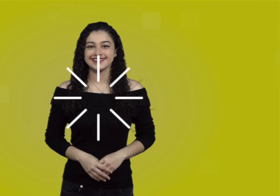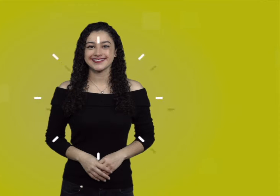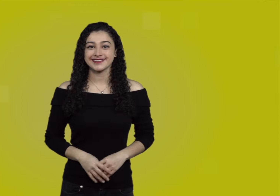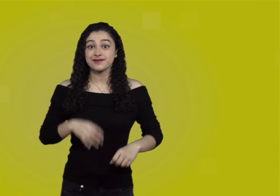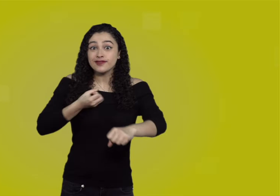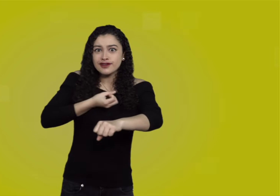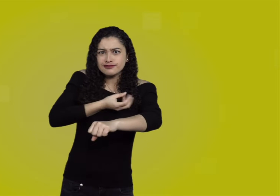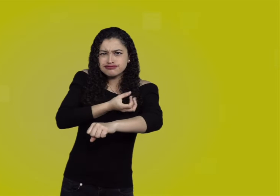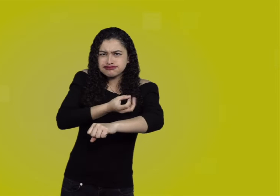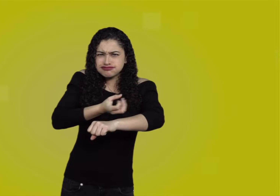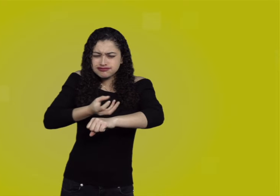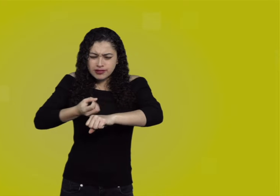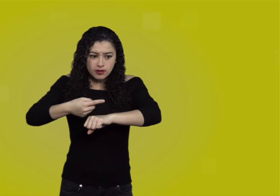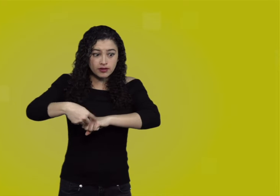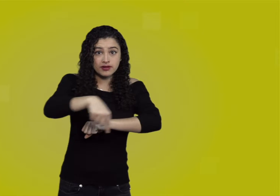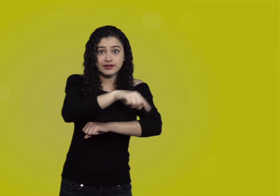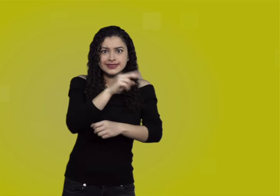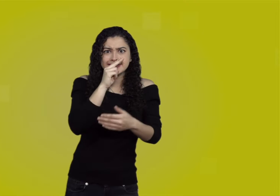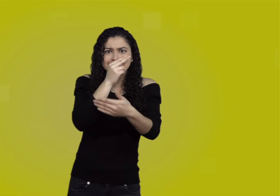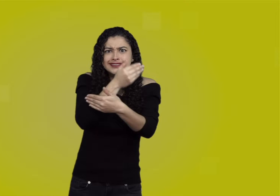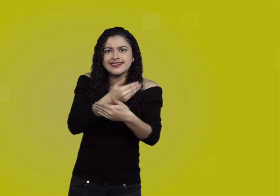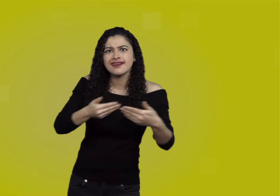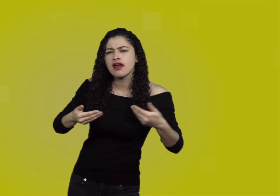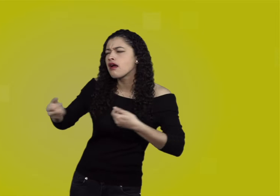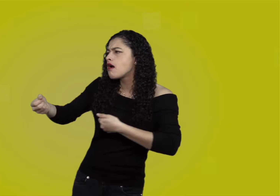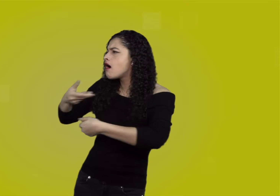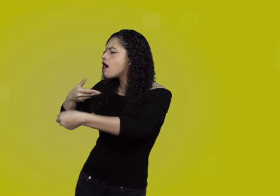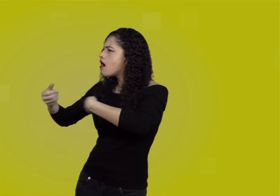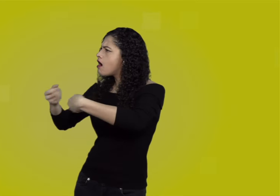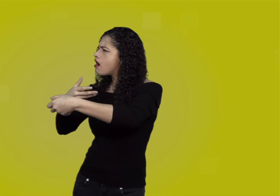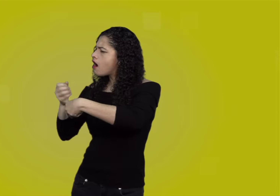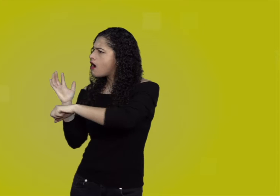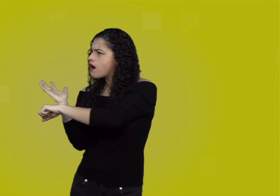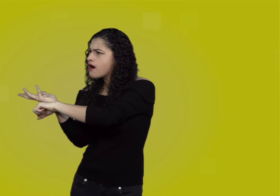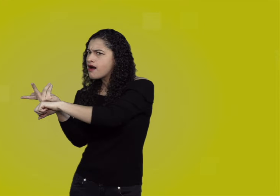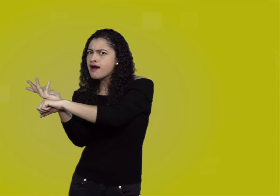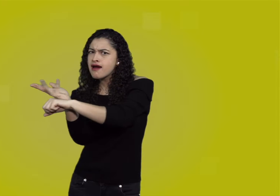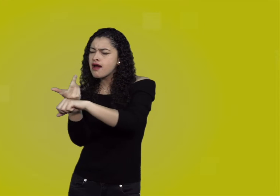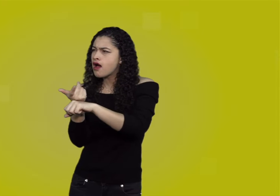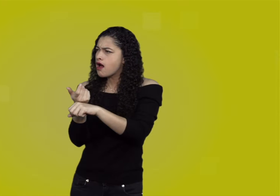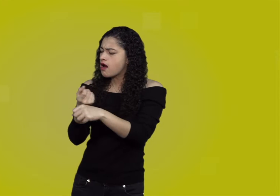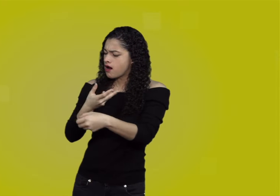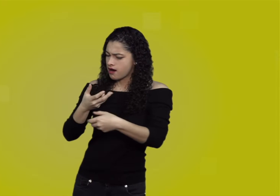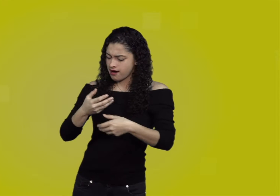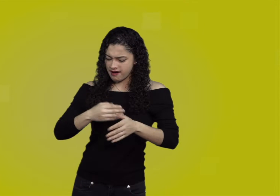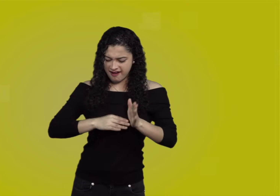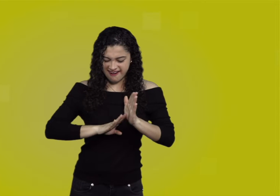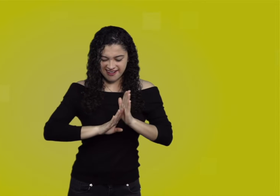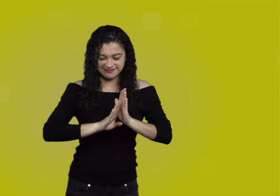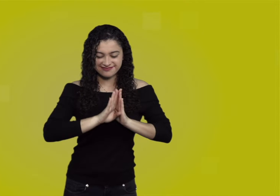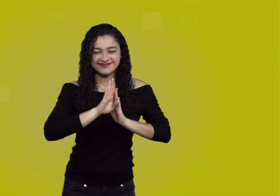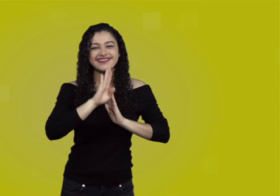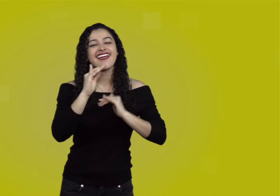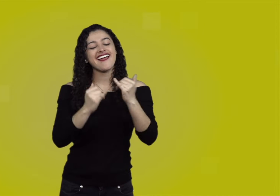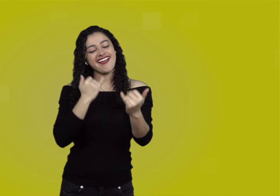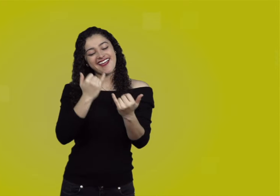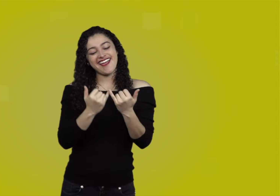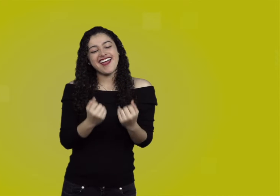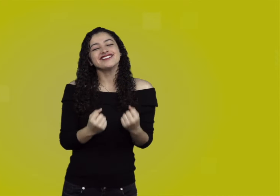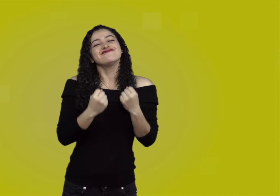En la educación integral es muy importante que a los niños y las niñas se les brinden herramientas artísticas que serán